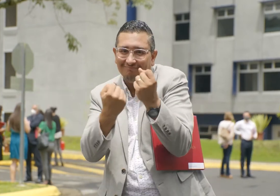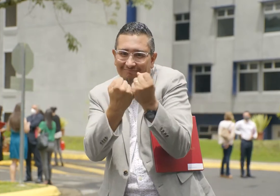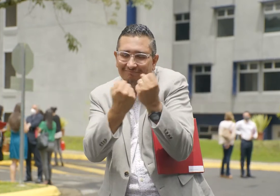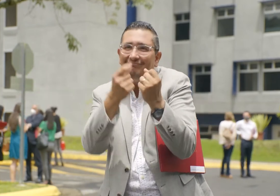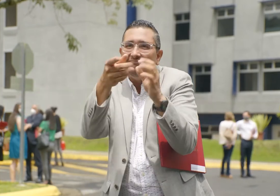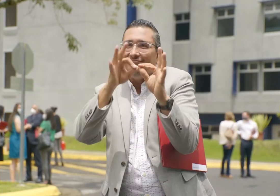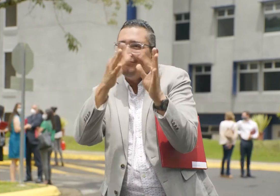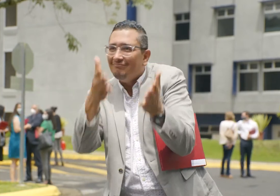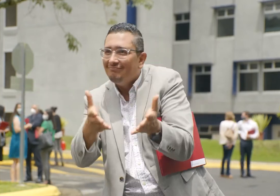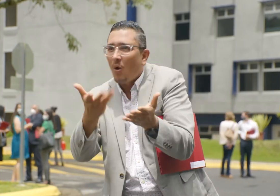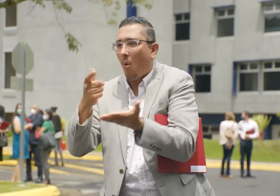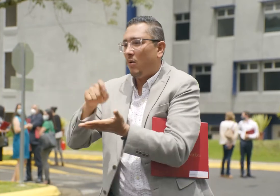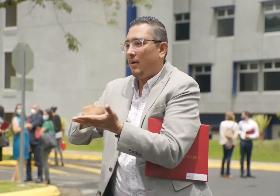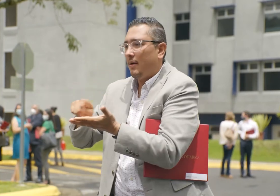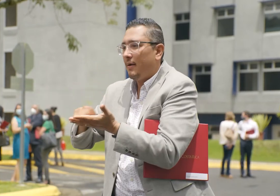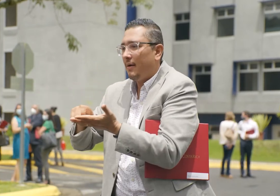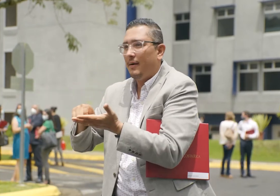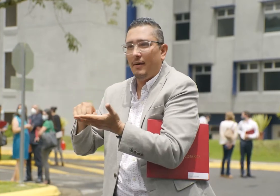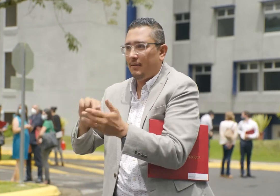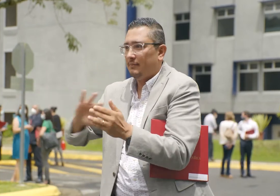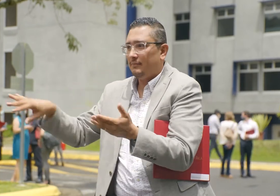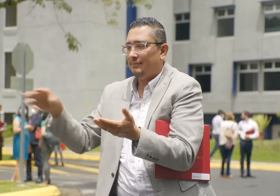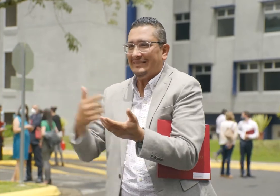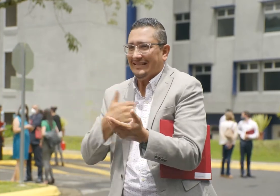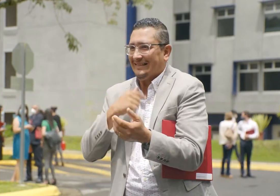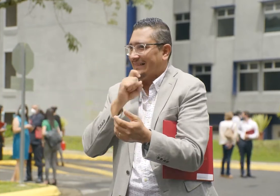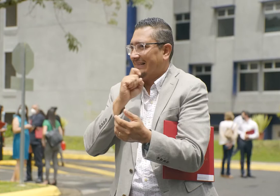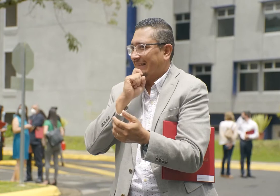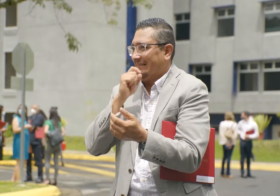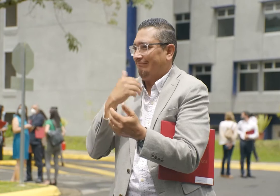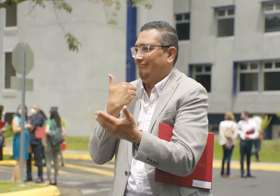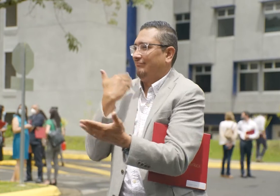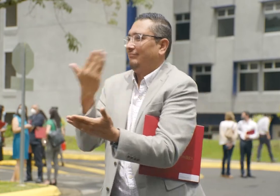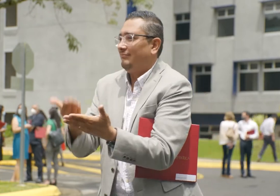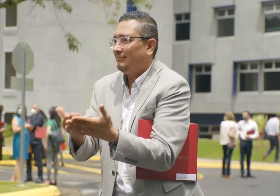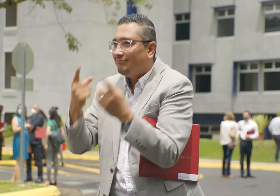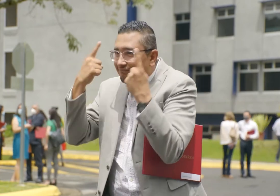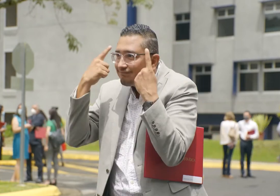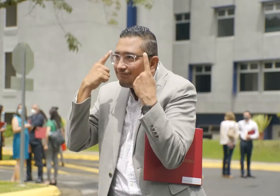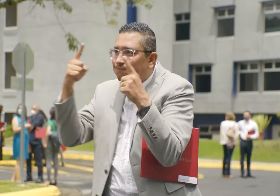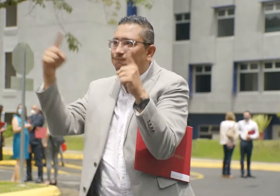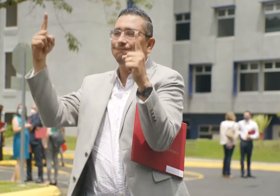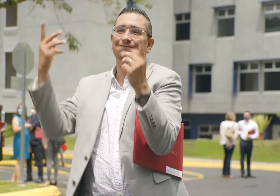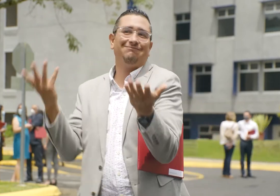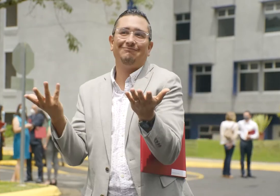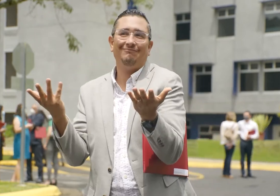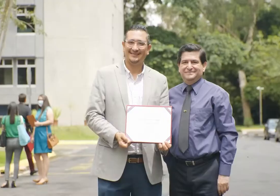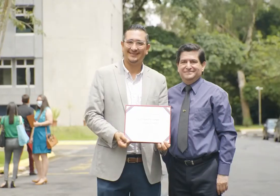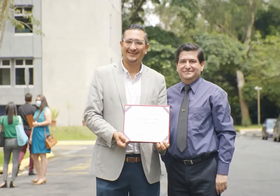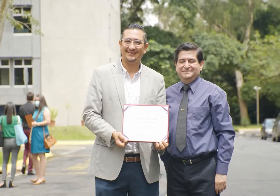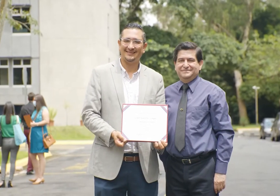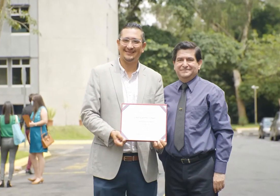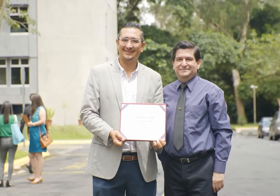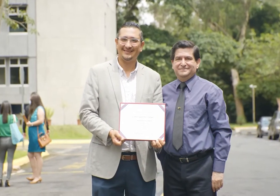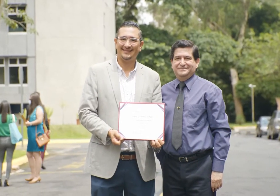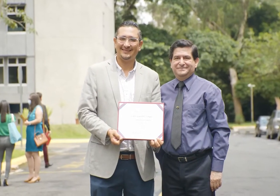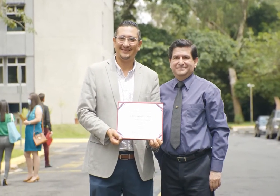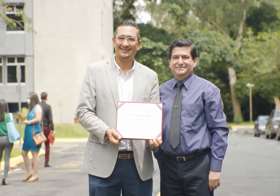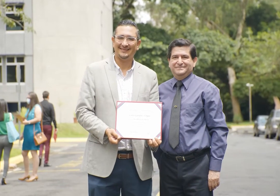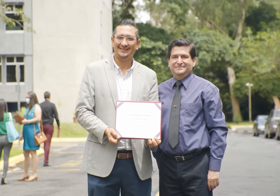intérprete y el toma apuntes como personas aparte. No, son personas que fueron importantes para mi